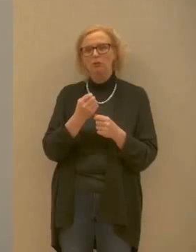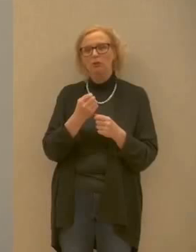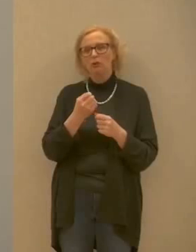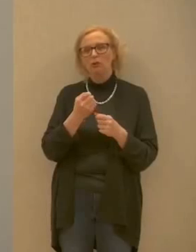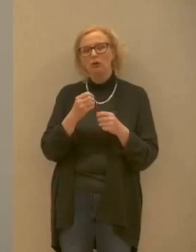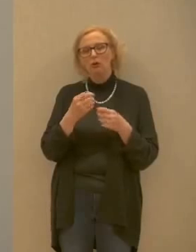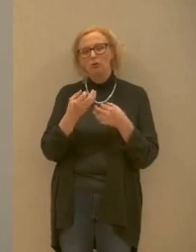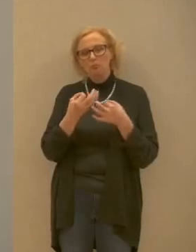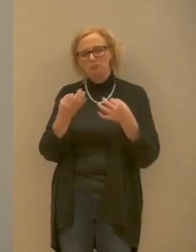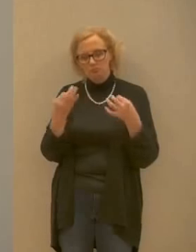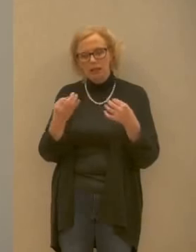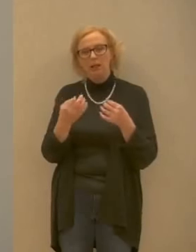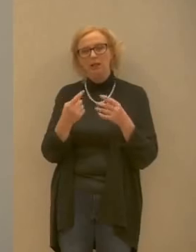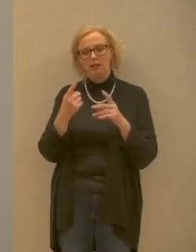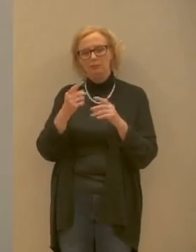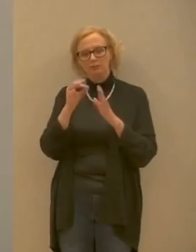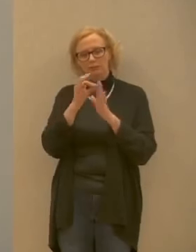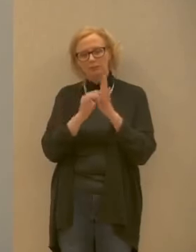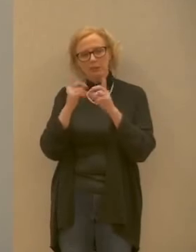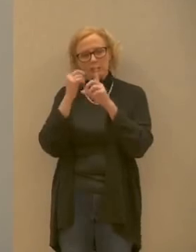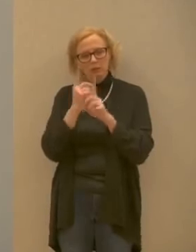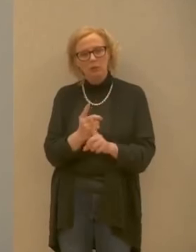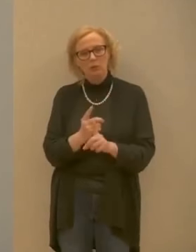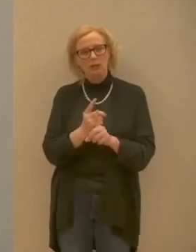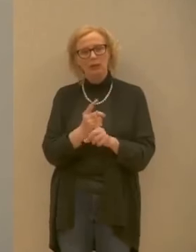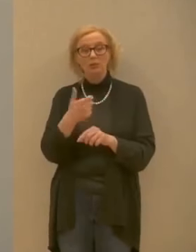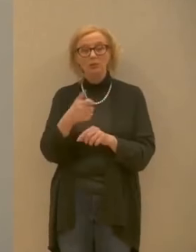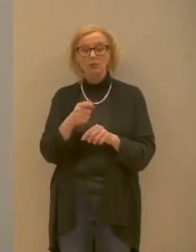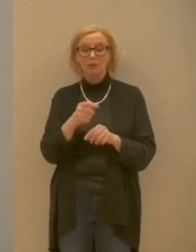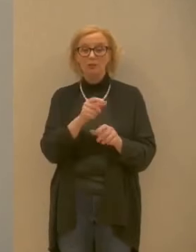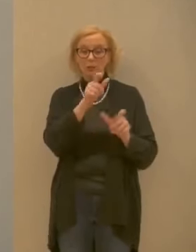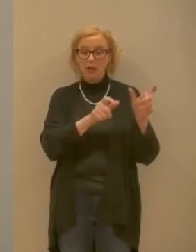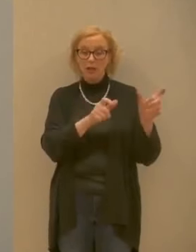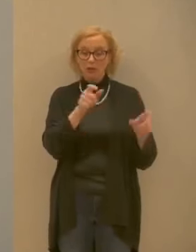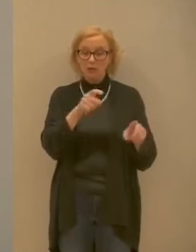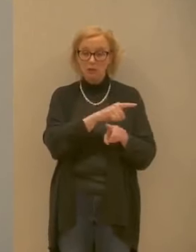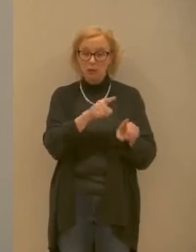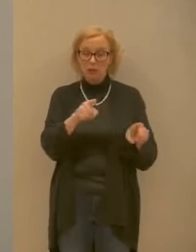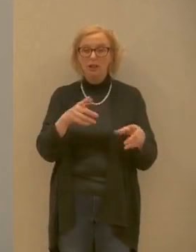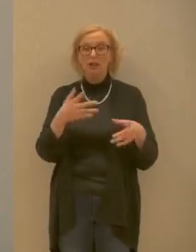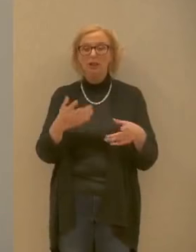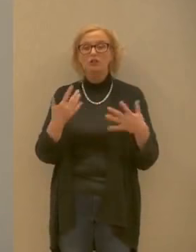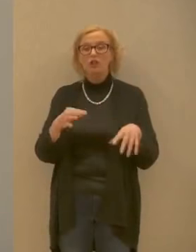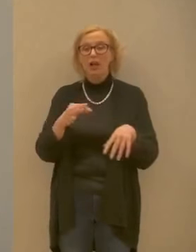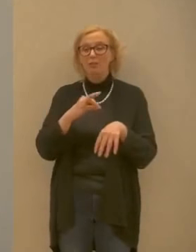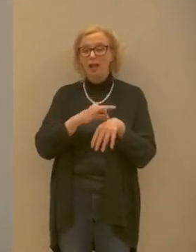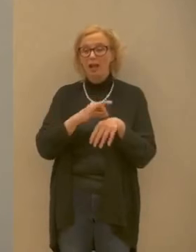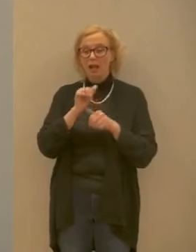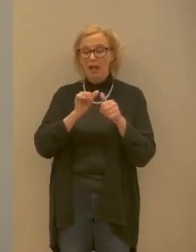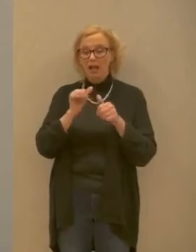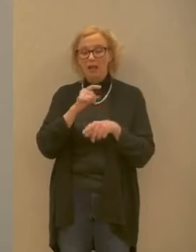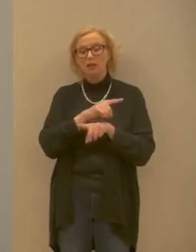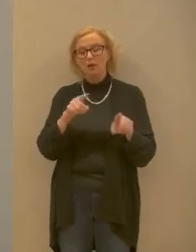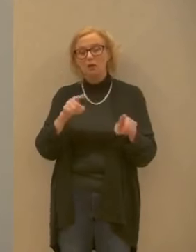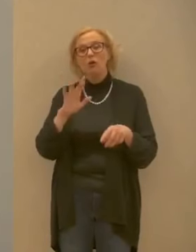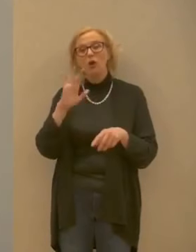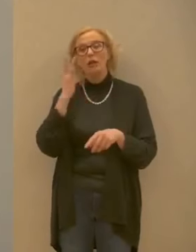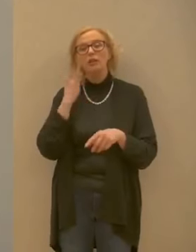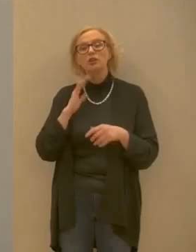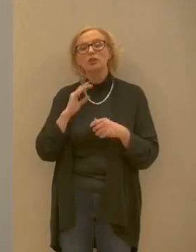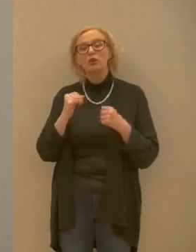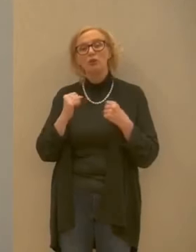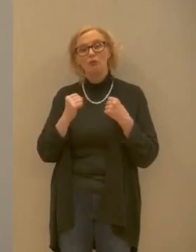rispetto l'attenzione perché chiaramente queste persone sono da considerarsi particolarmente fragili e quindi